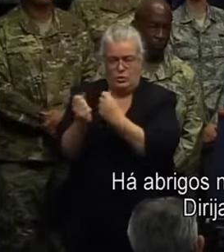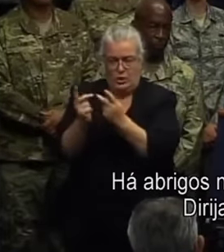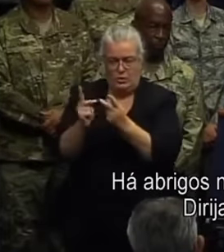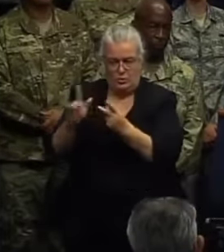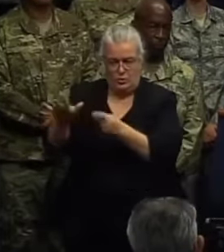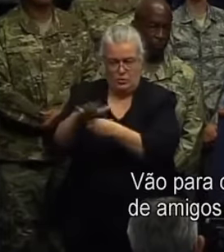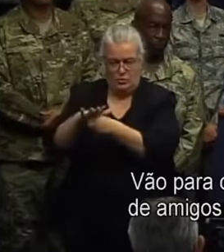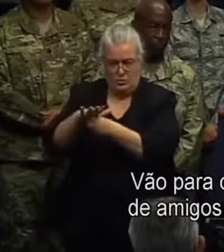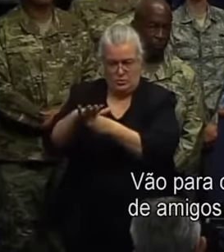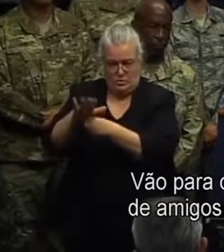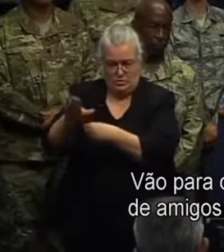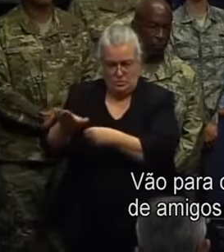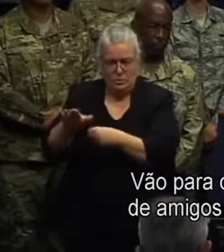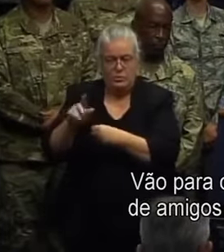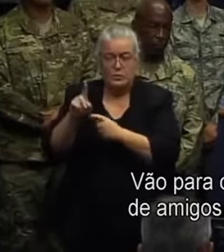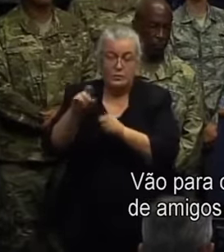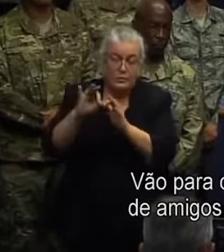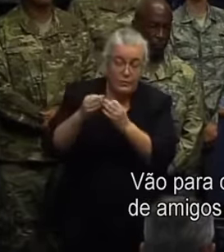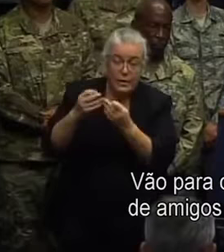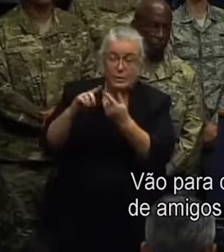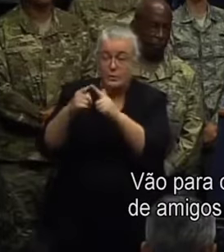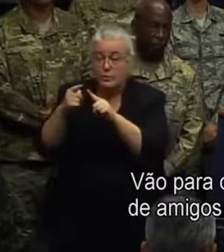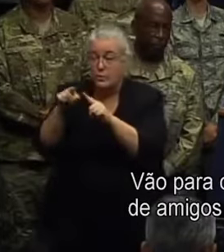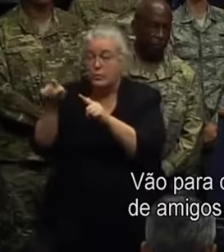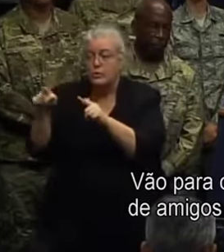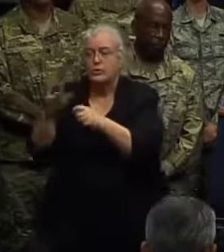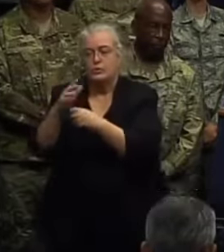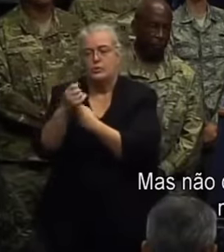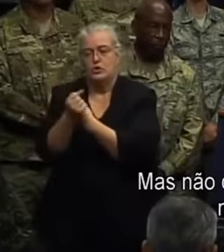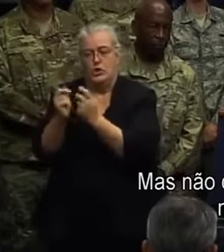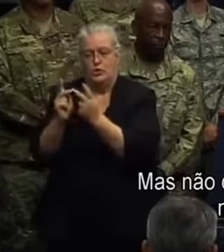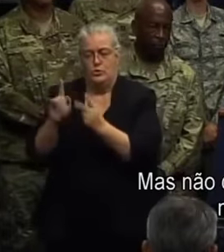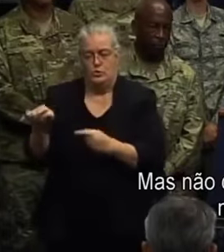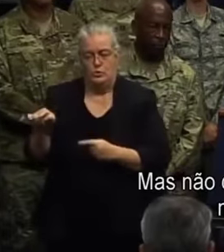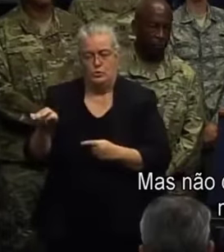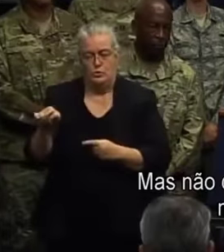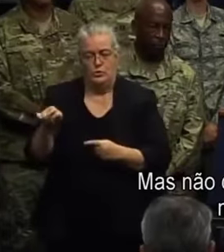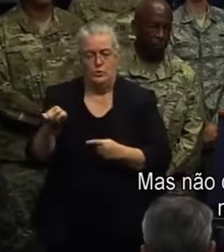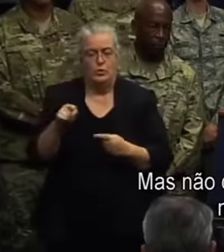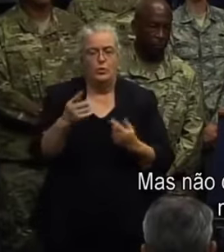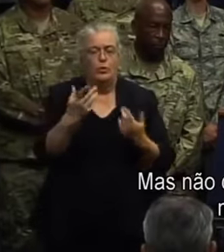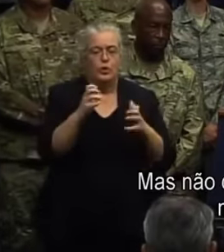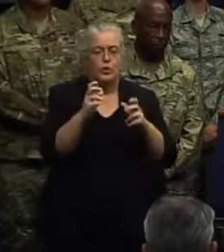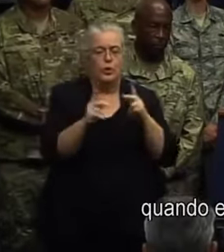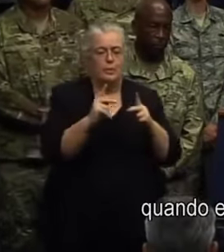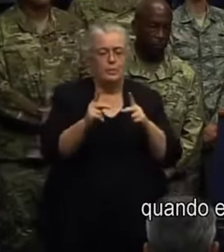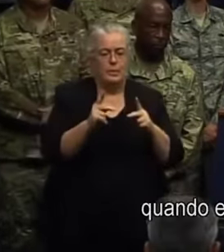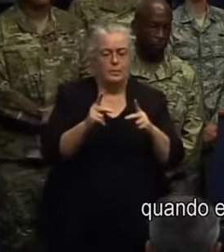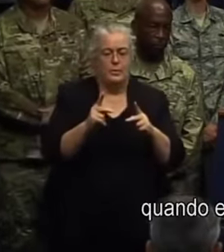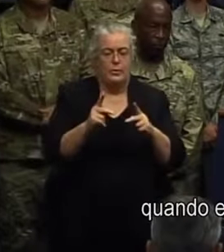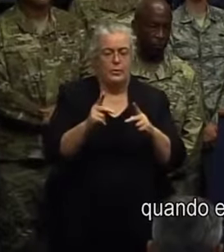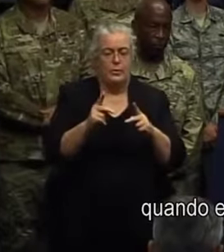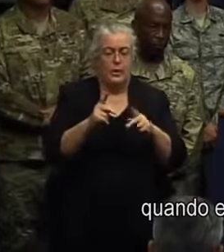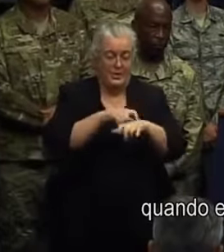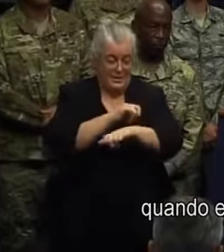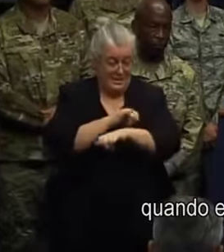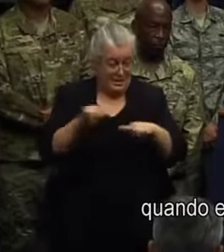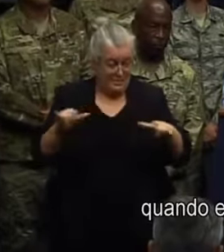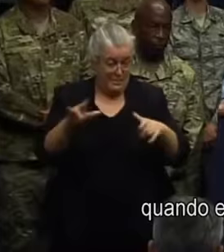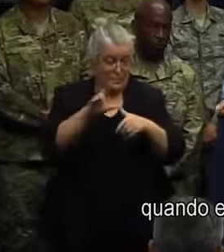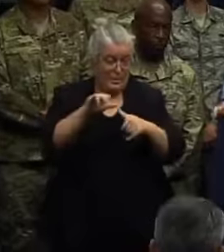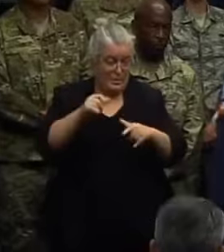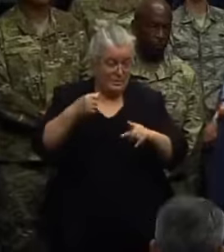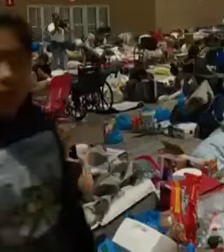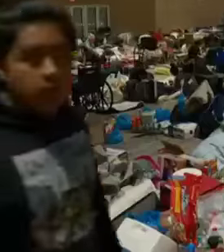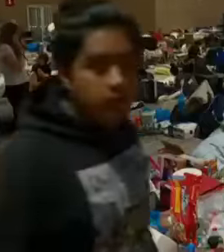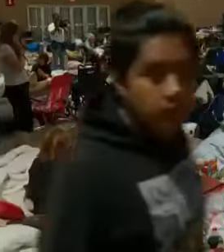para essas escrituras. Você pode ir para a família, para os seus amigos, para essas escrituras. Mas não queremos pessoas na rua quando a